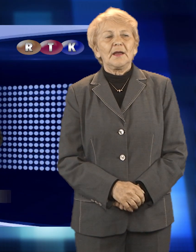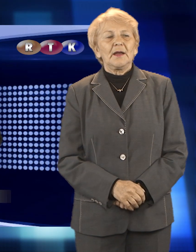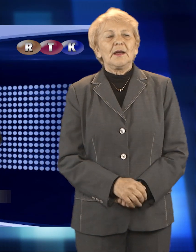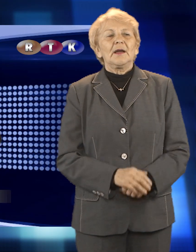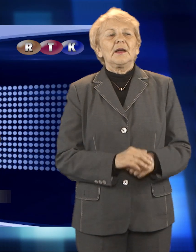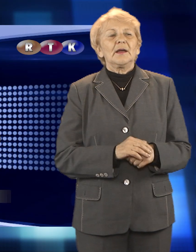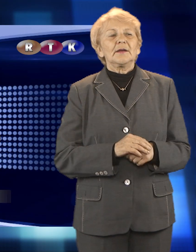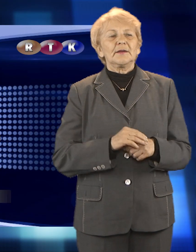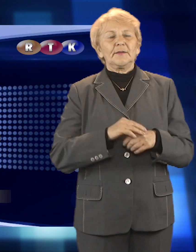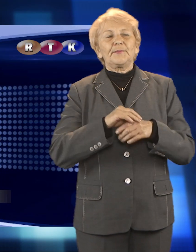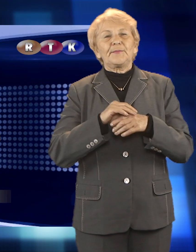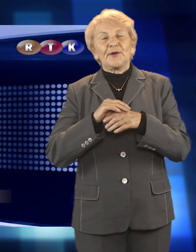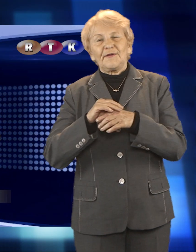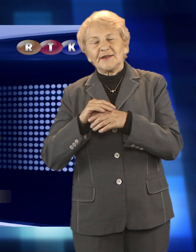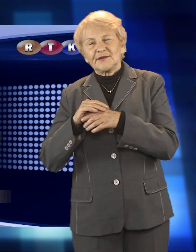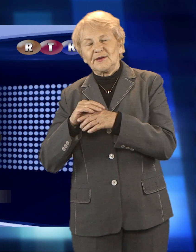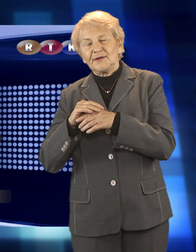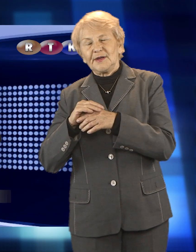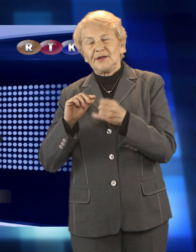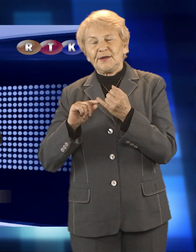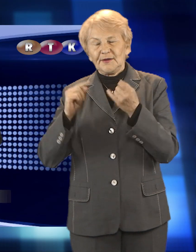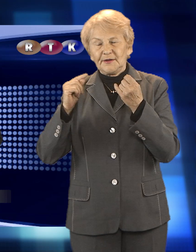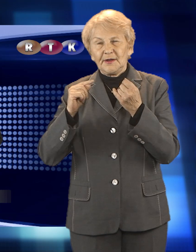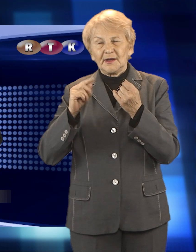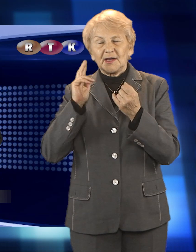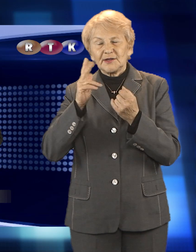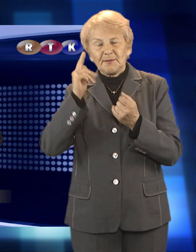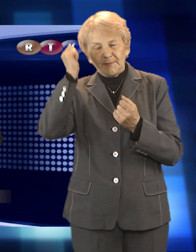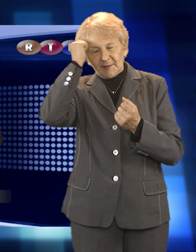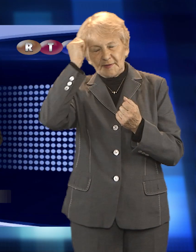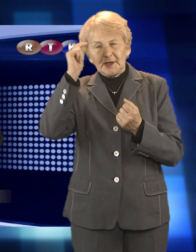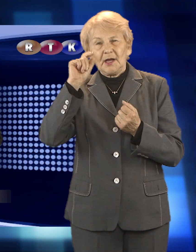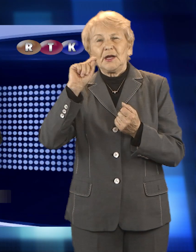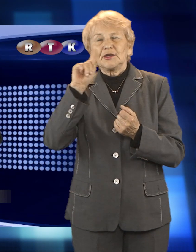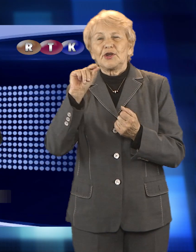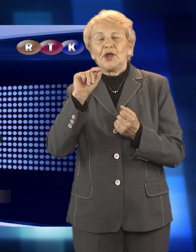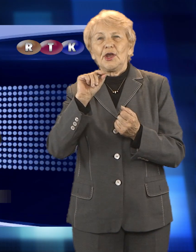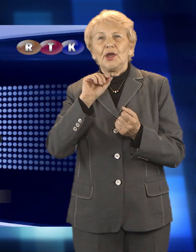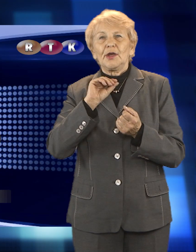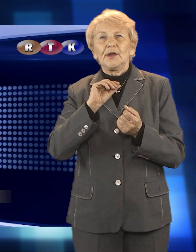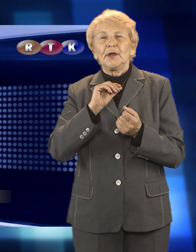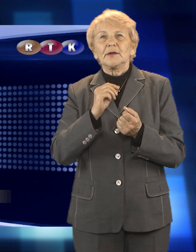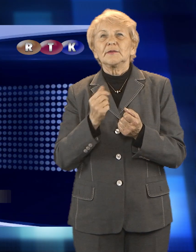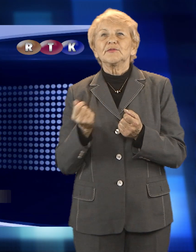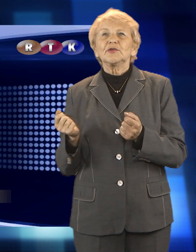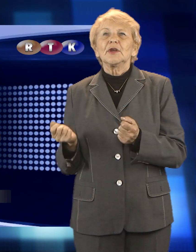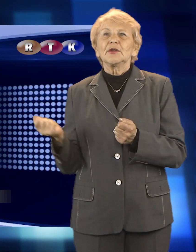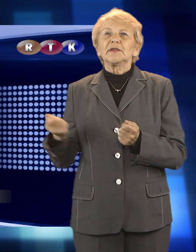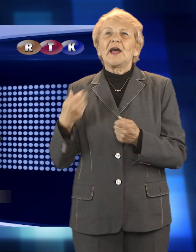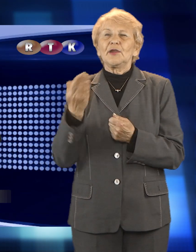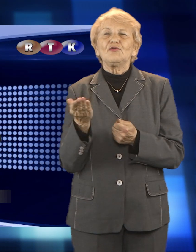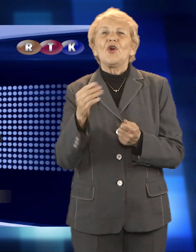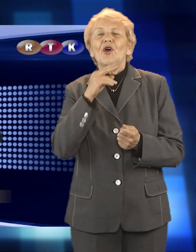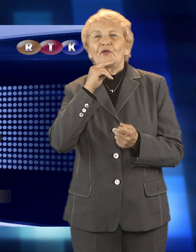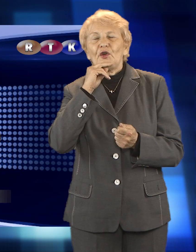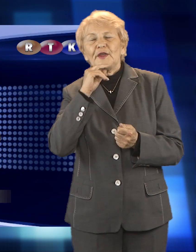Kojarzone są głównie z dostarczaniem wody, ale oferują także wiele innych usług. Mowa oczywiście o raciborskich